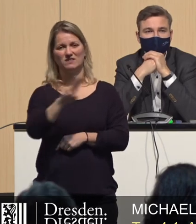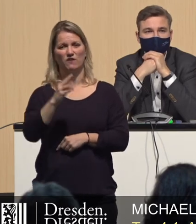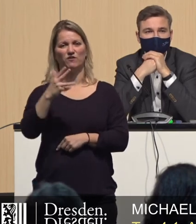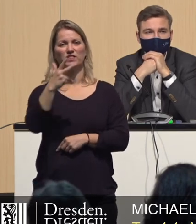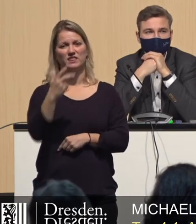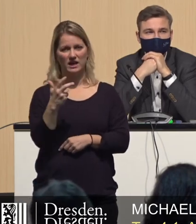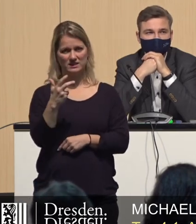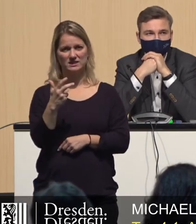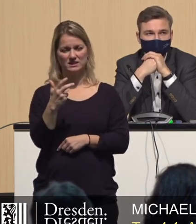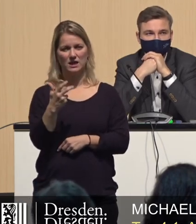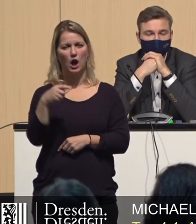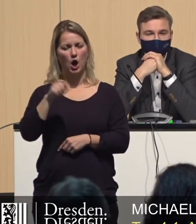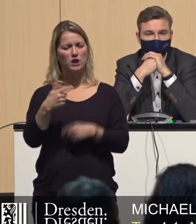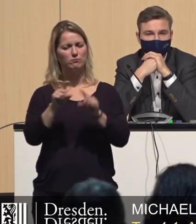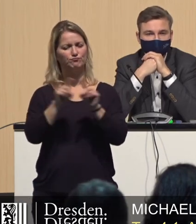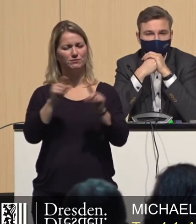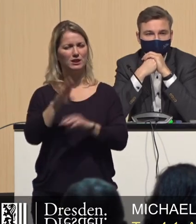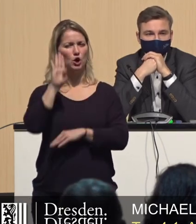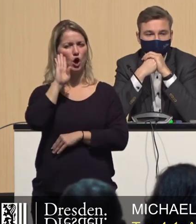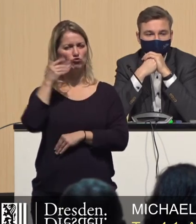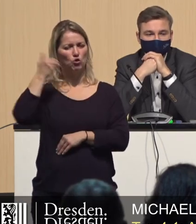im Kontext mit der